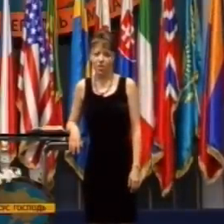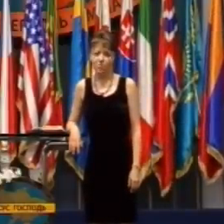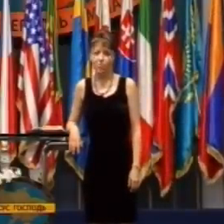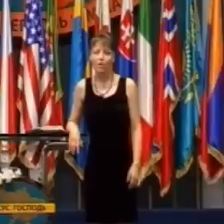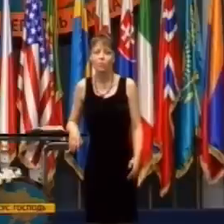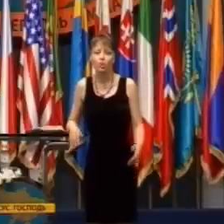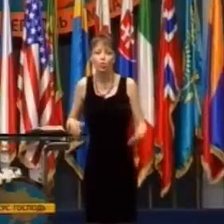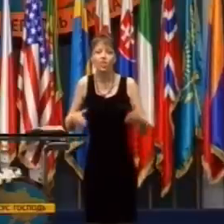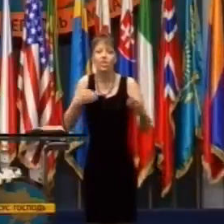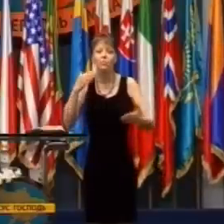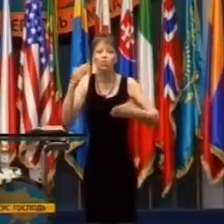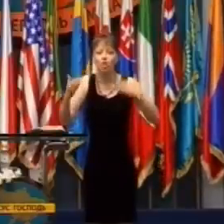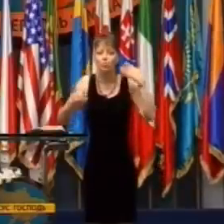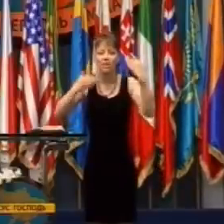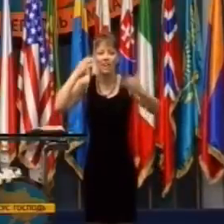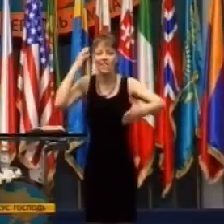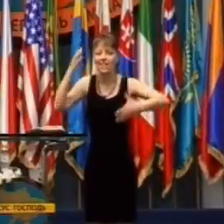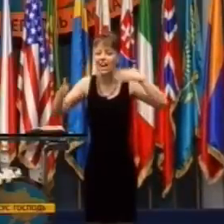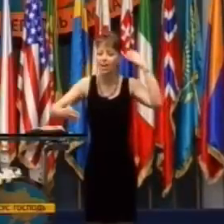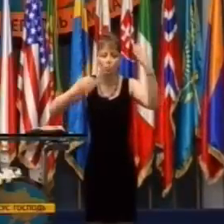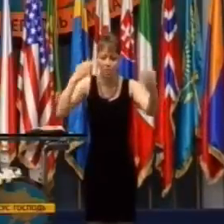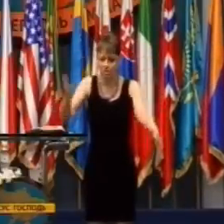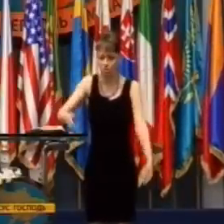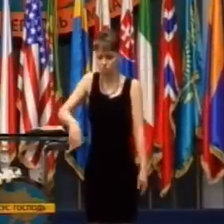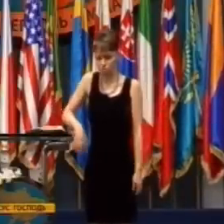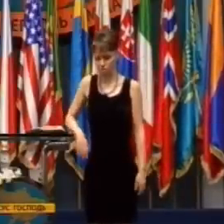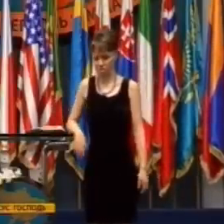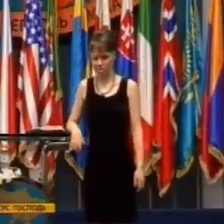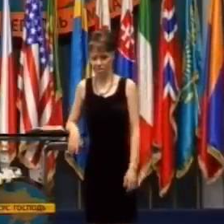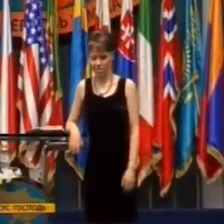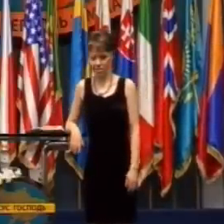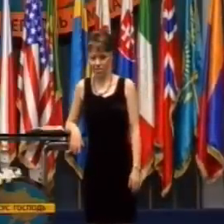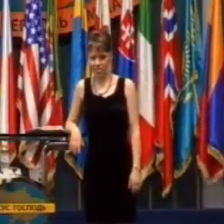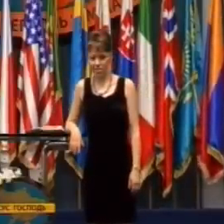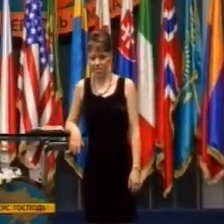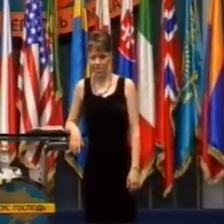Nevytvoríte zázrak tým, že všetkému porozumiete.